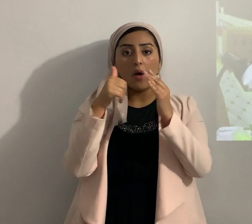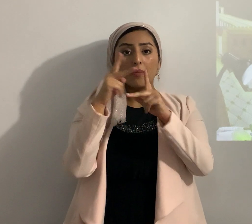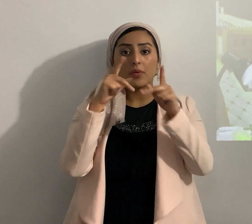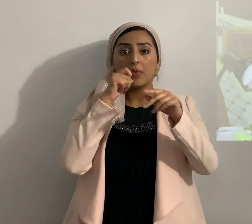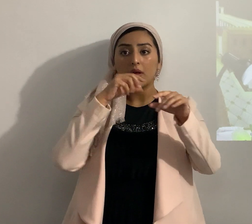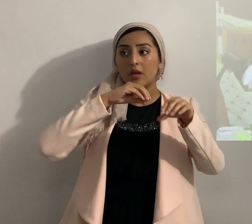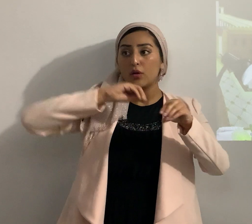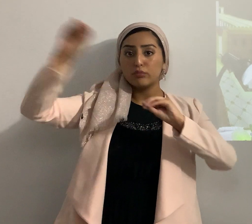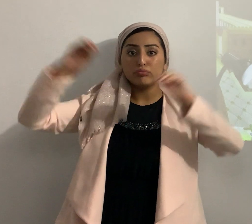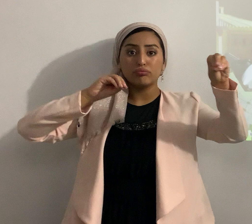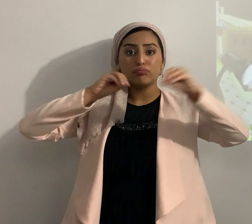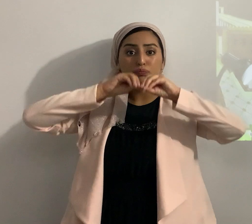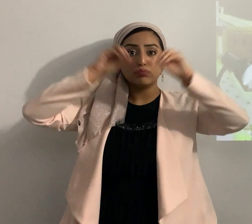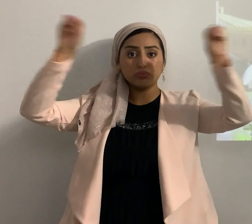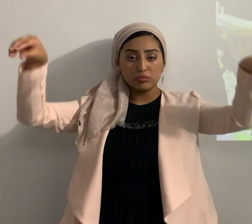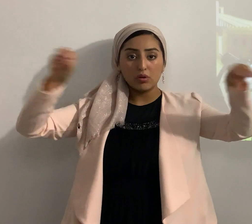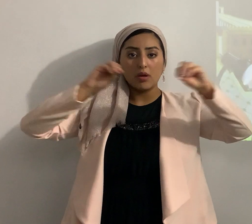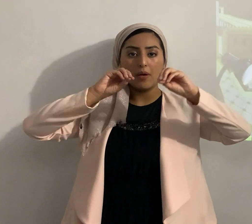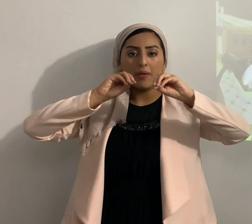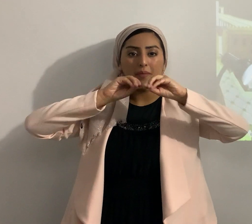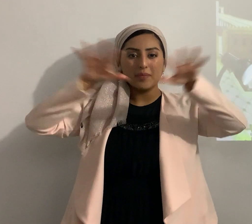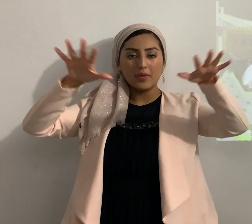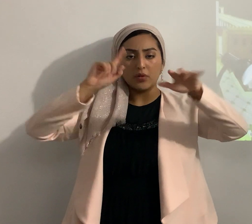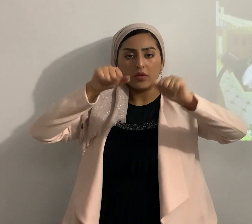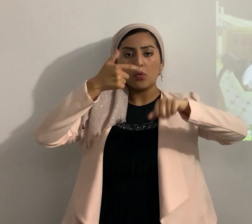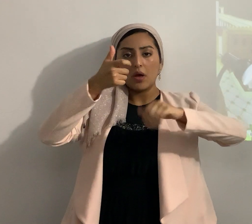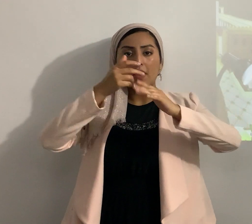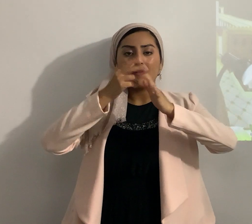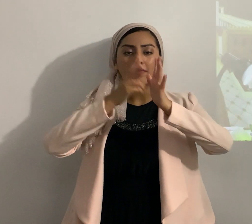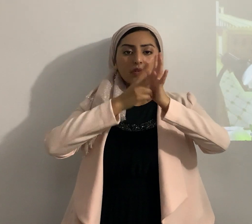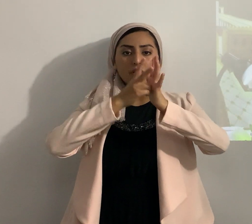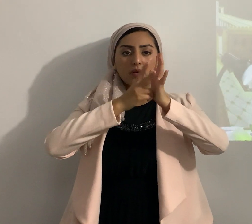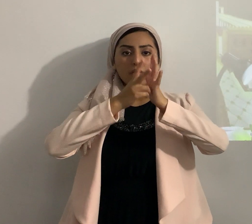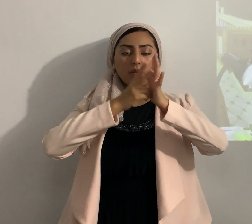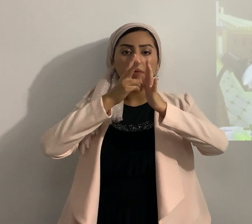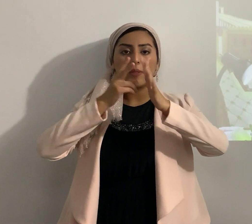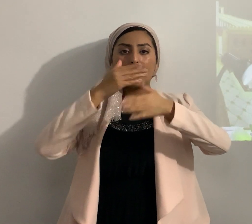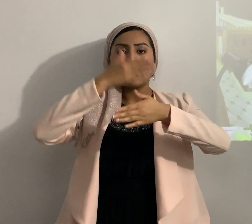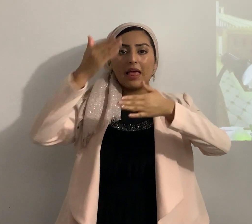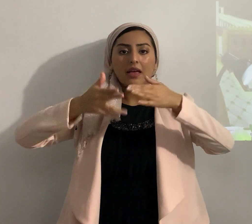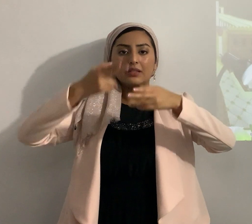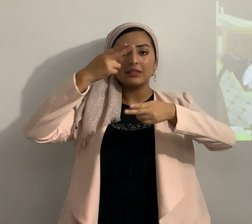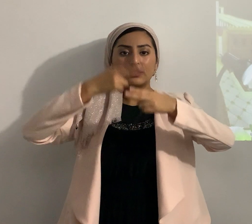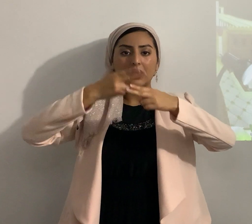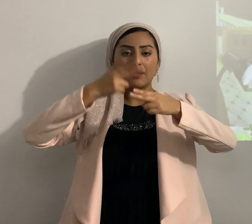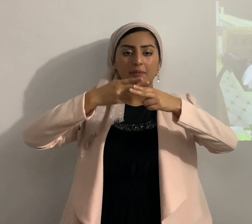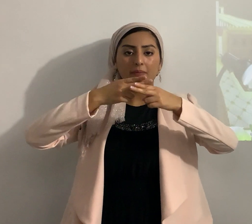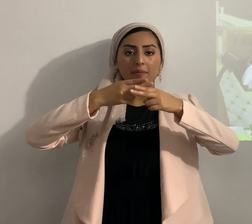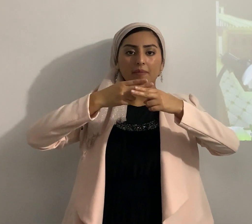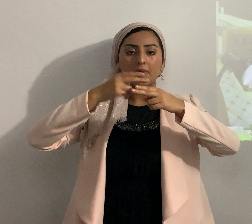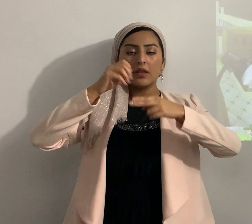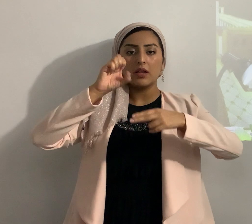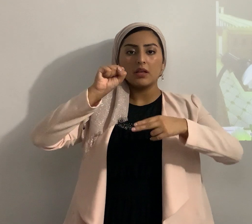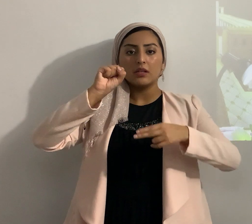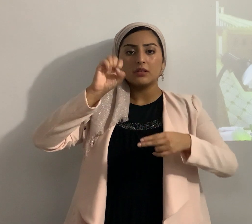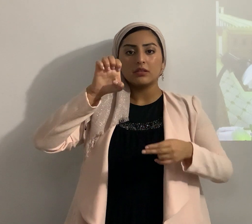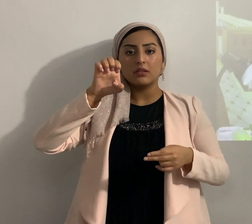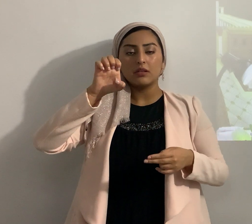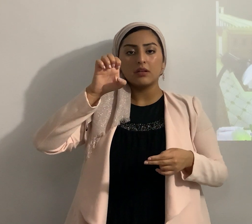España puedes ver un video que le titulé apellido Sefarditas y a veces el apellido es importante pero es más importante lo que